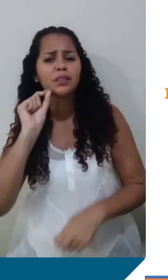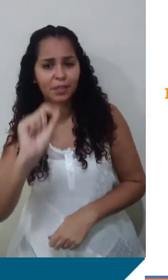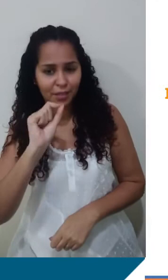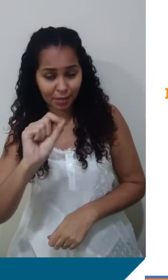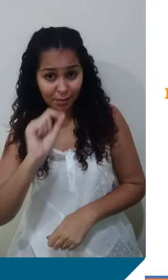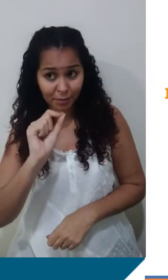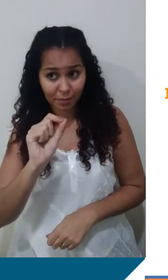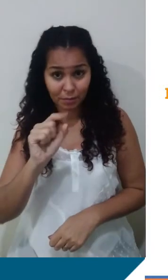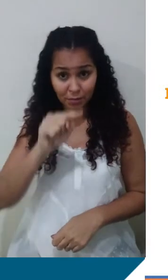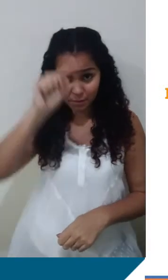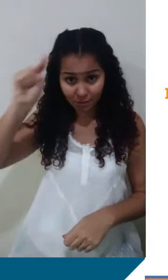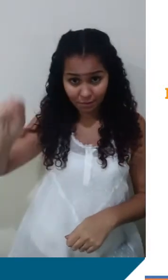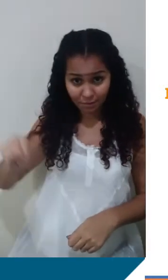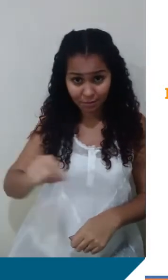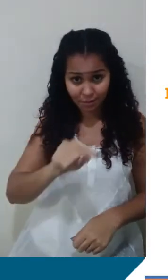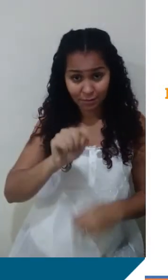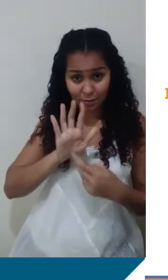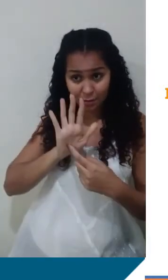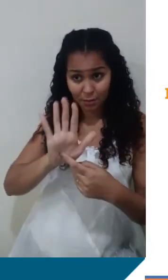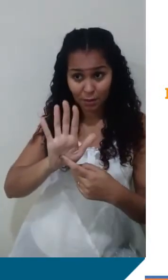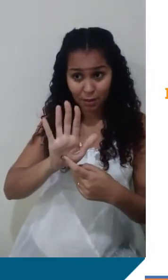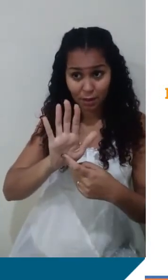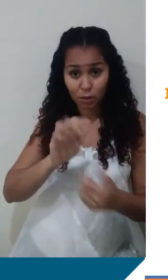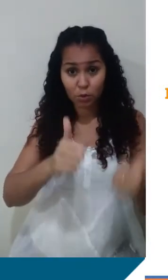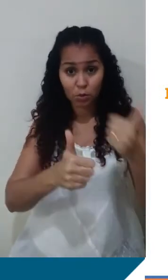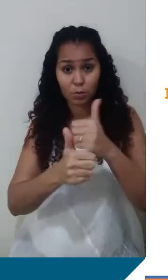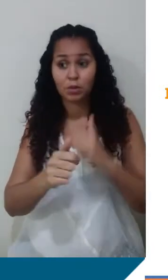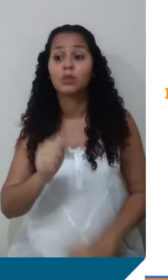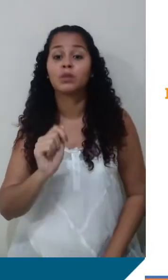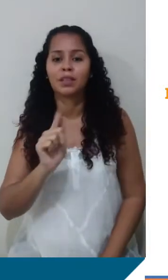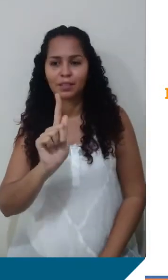Pegar isso aqui, ó, tudão, e chamar de G. Isso aqui é o G.